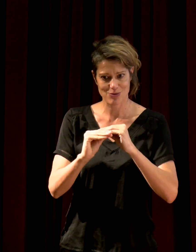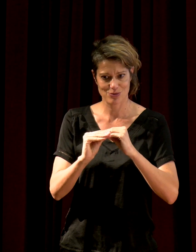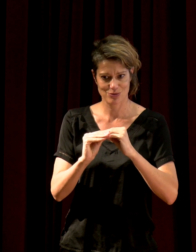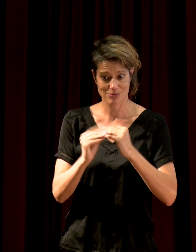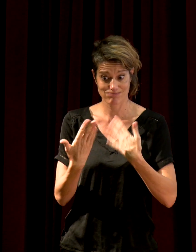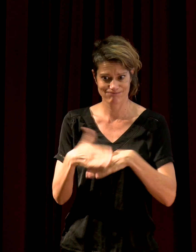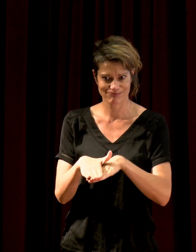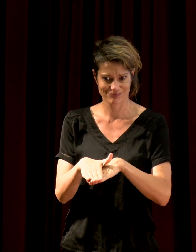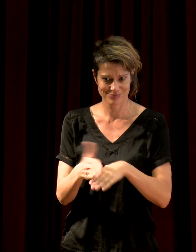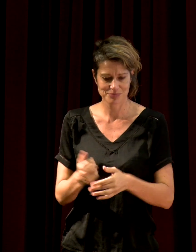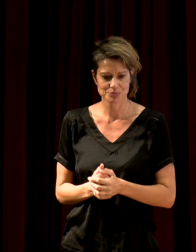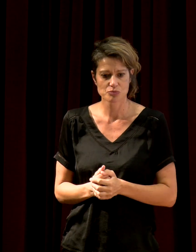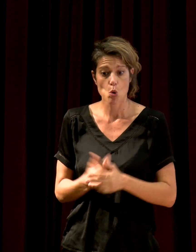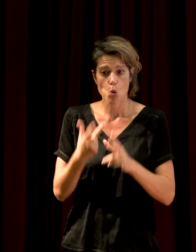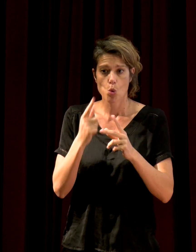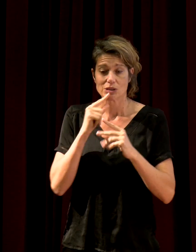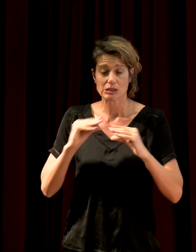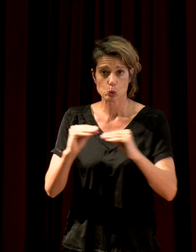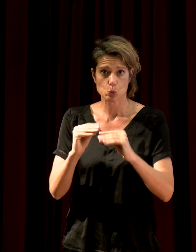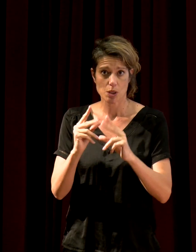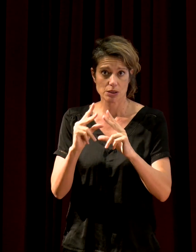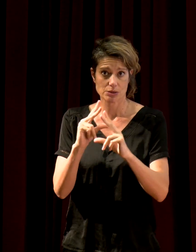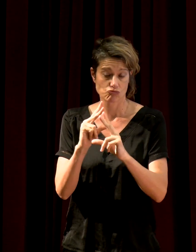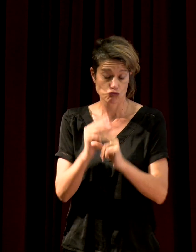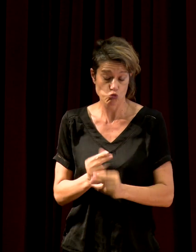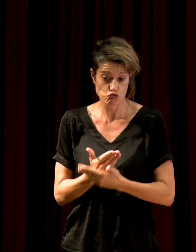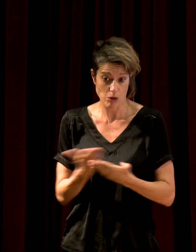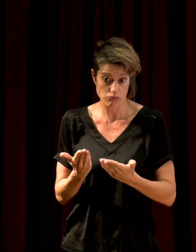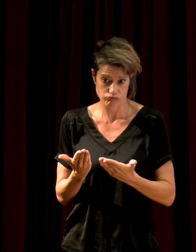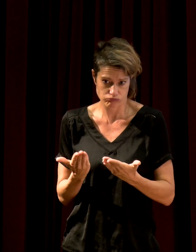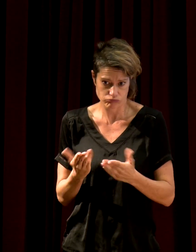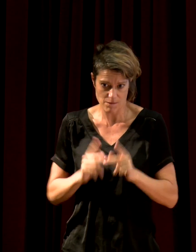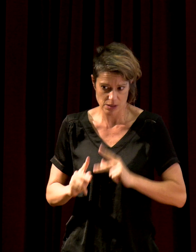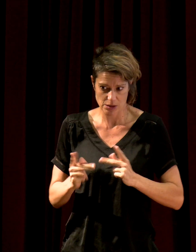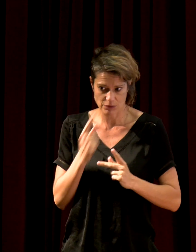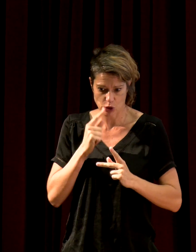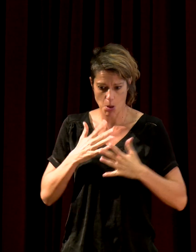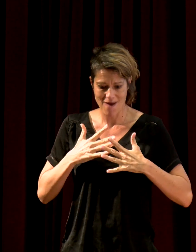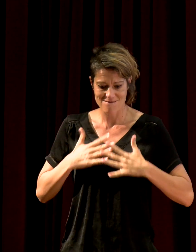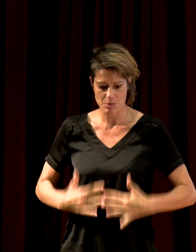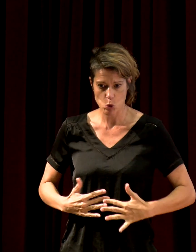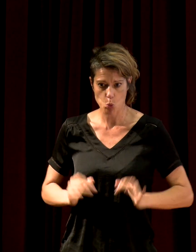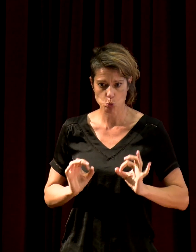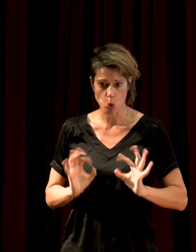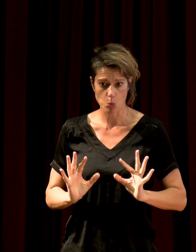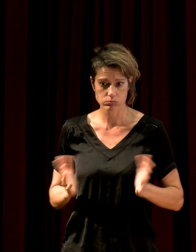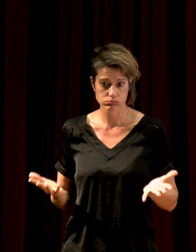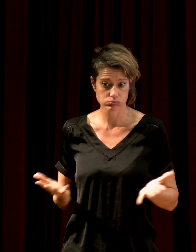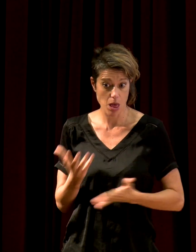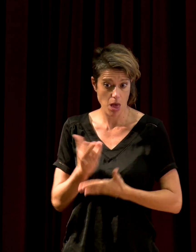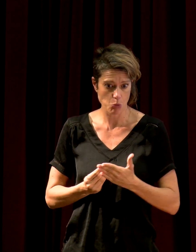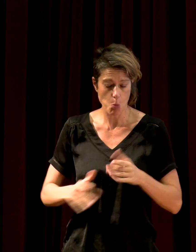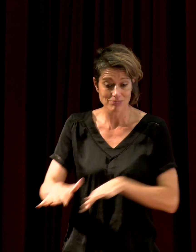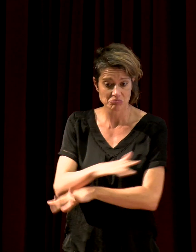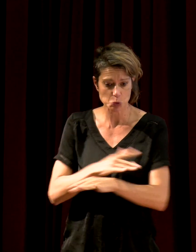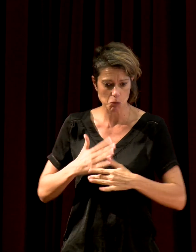définition la plus simple qui est une définition physique, c'est l'absence de vibrations dans un milieu. Un